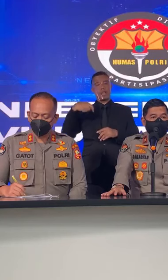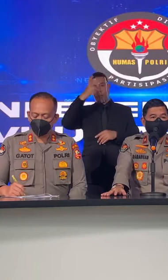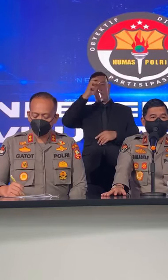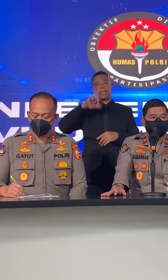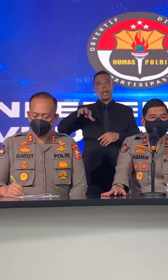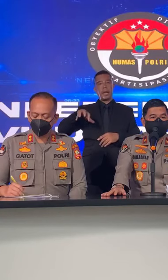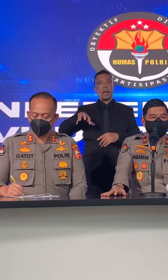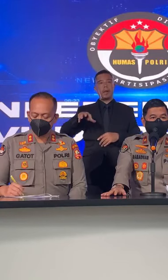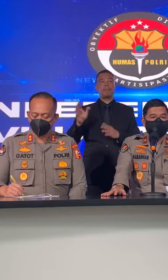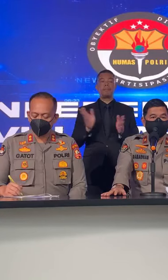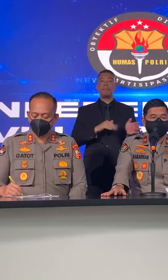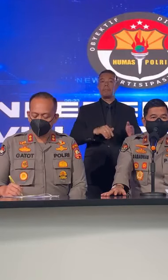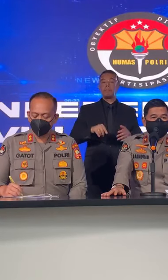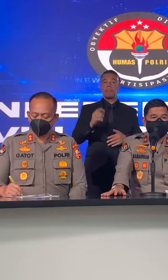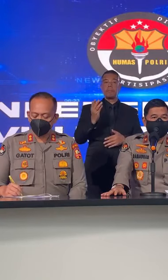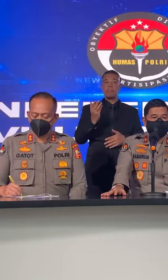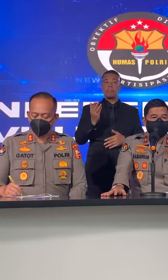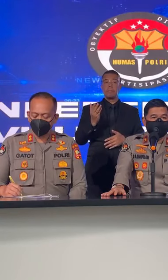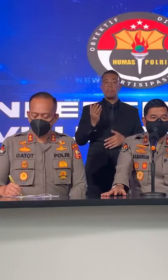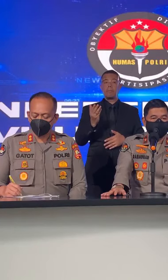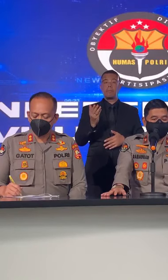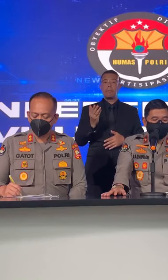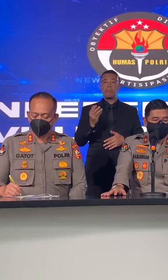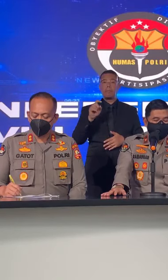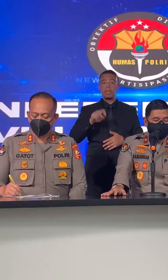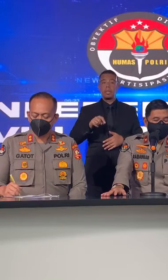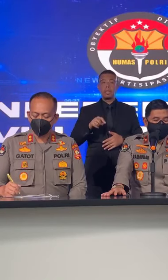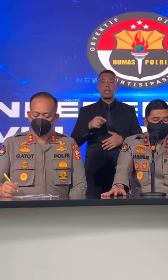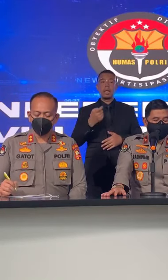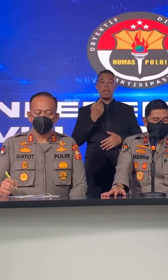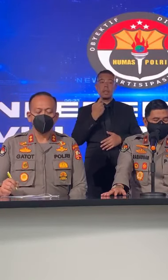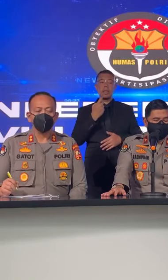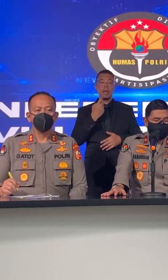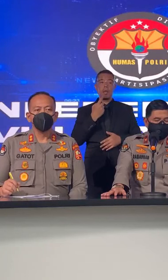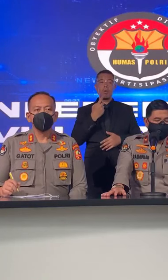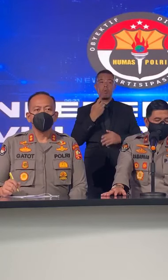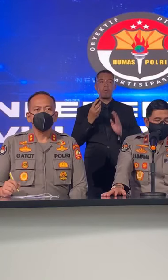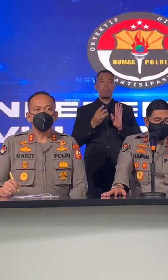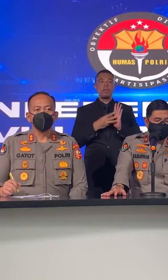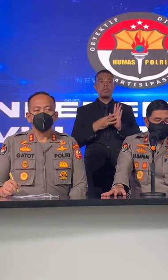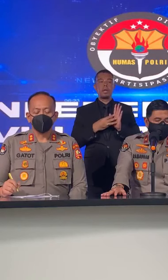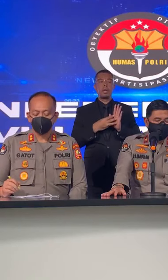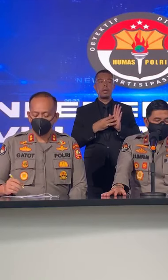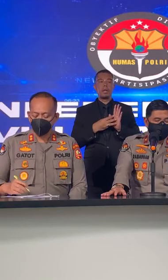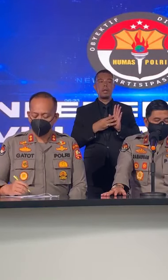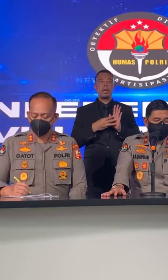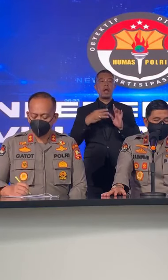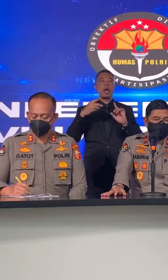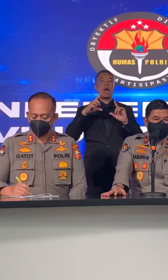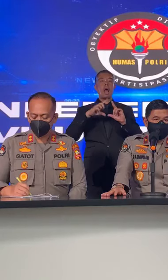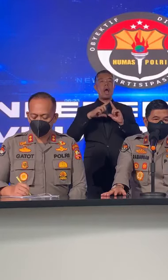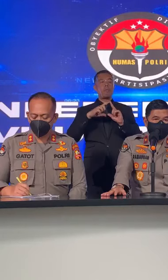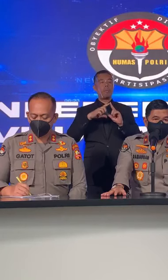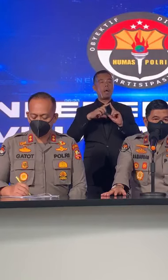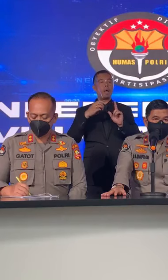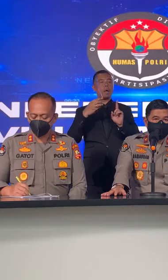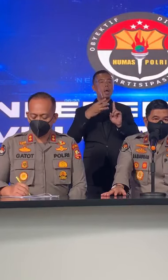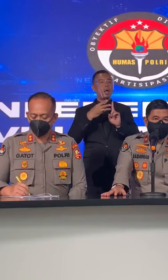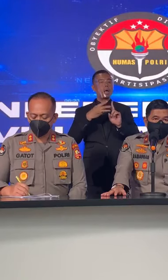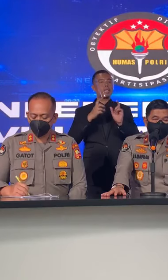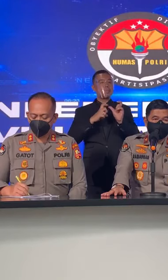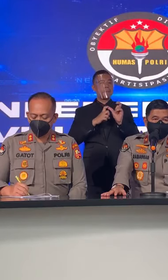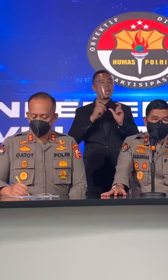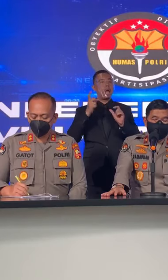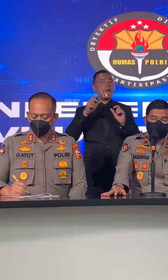Lain Ijin Pak Ini Kan Terkait Kasus Bahar Binsmit Ada Sejumlah